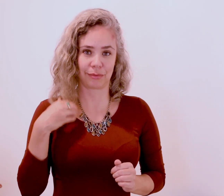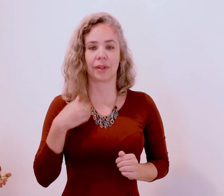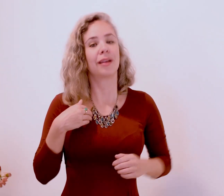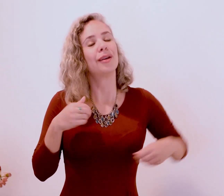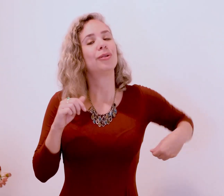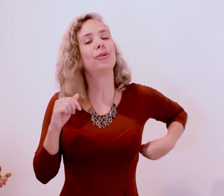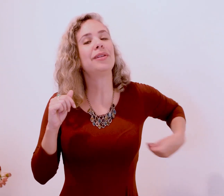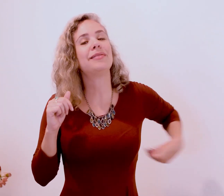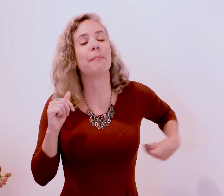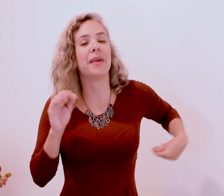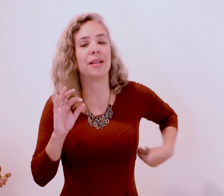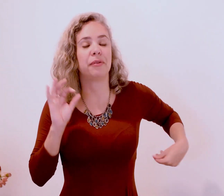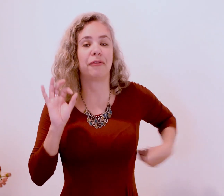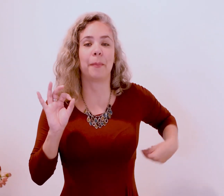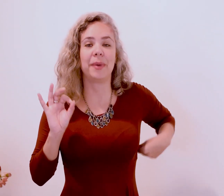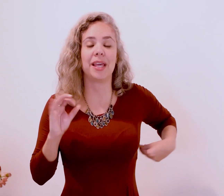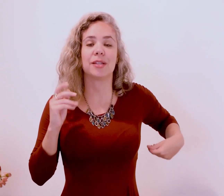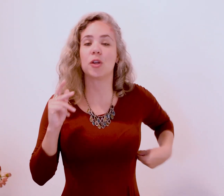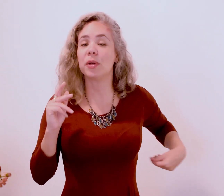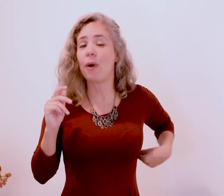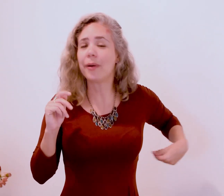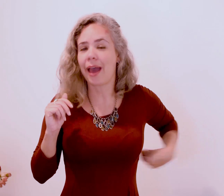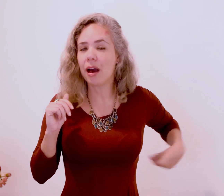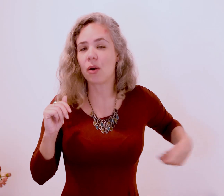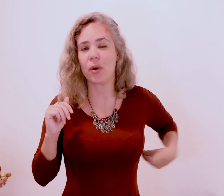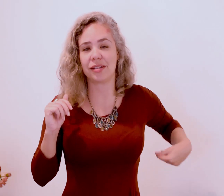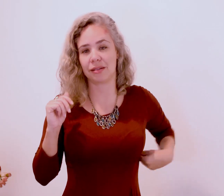Todo esse medo e fobia sobre qualquer coisa